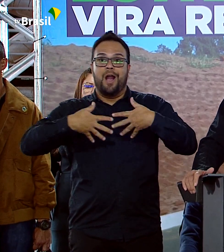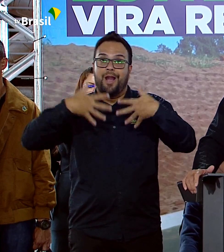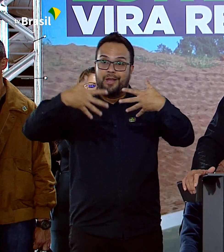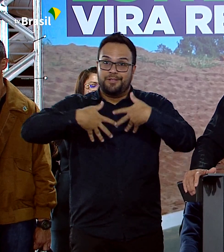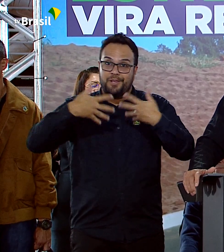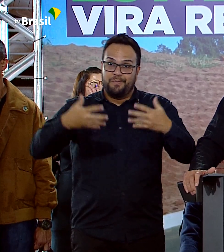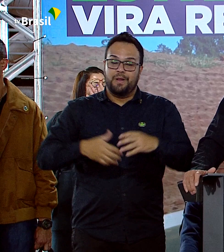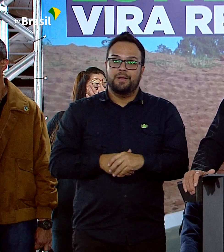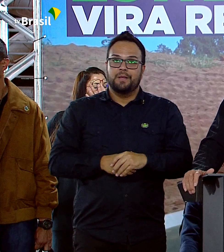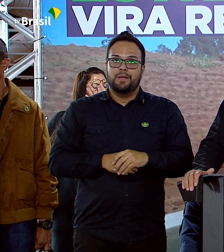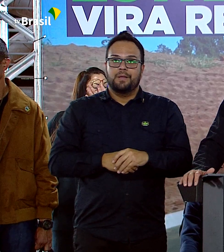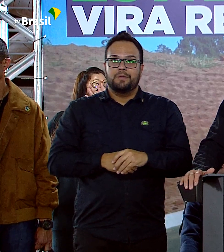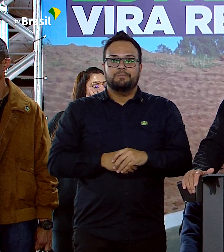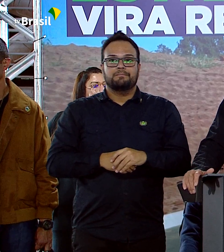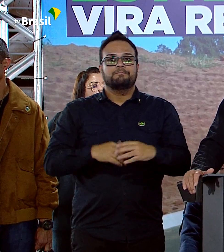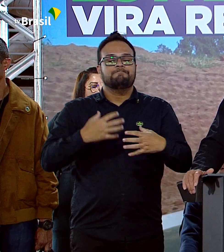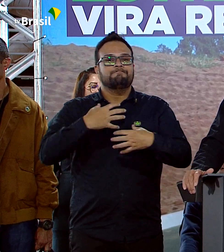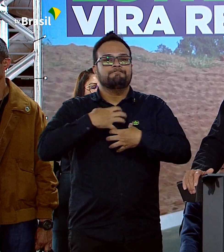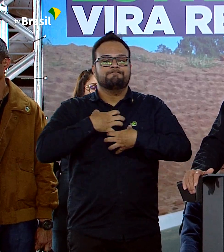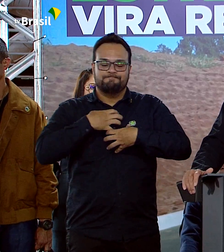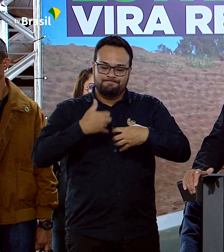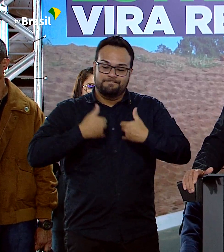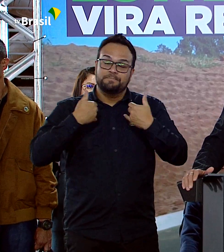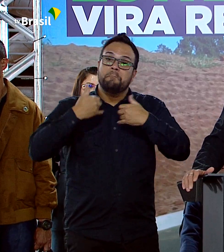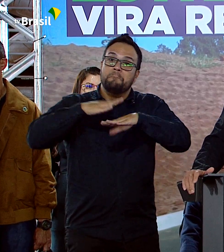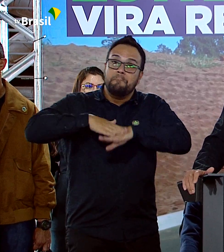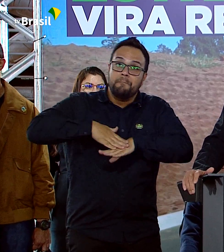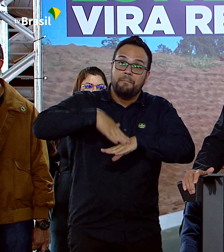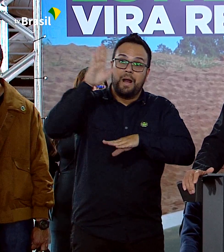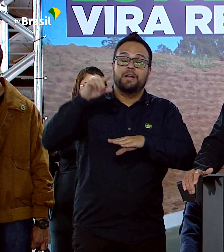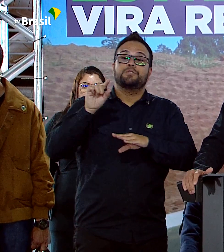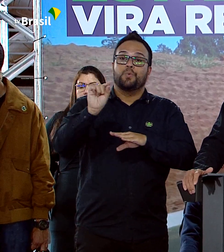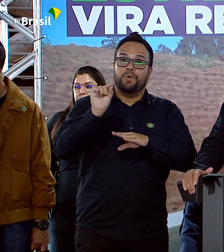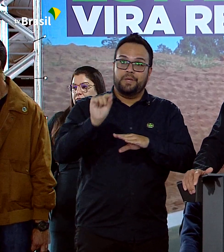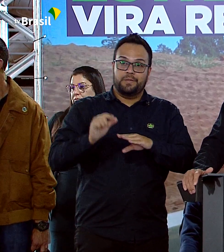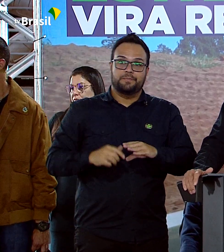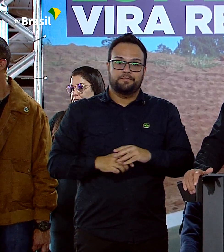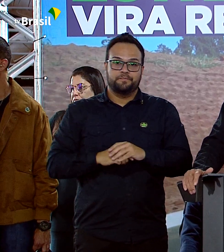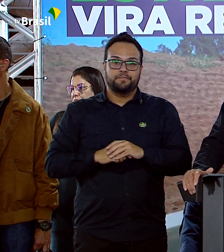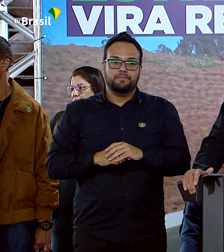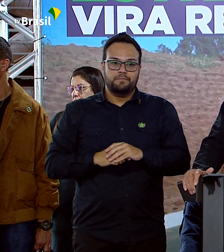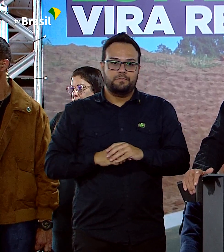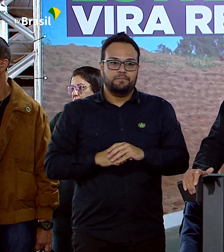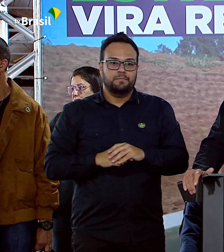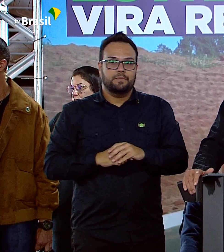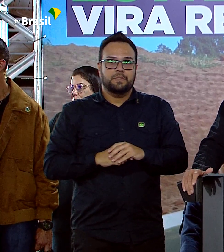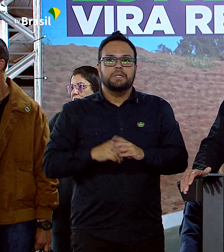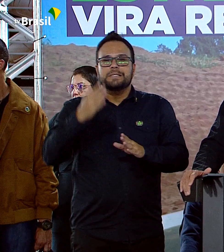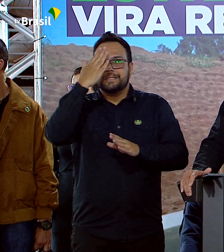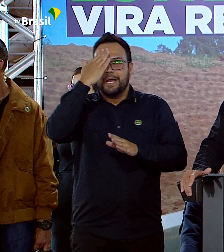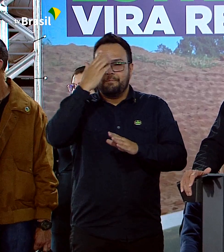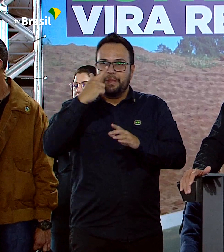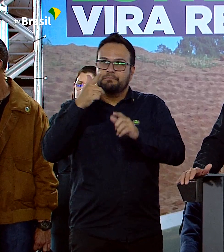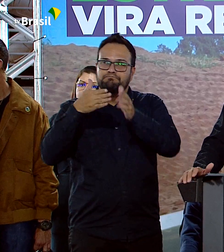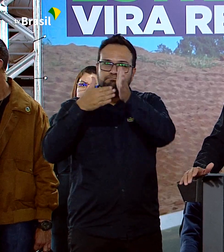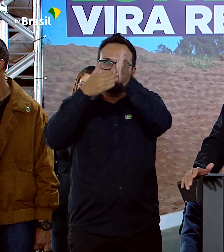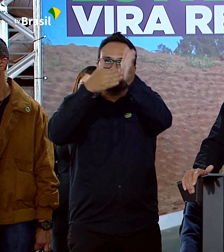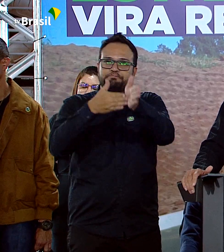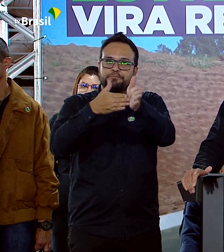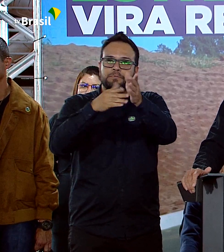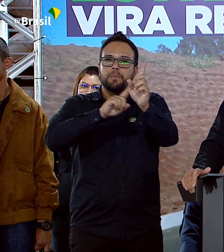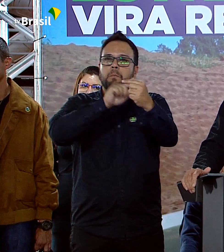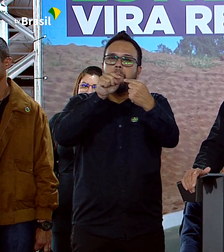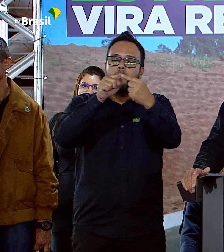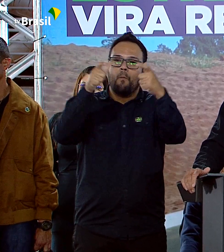nos motiva a cada vez mais buscar o norte verdadeiro para o nosso